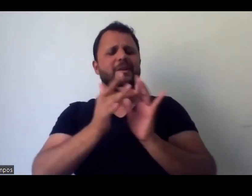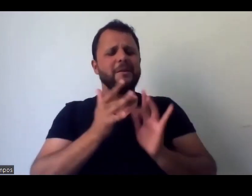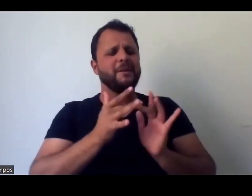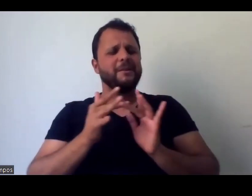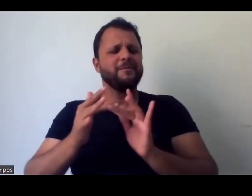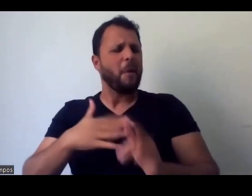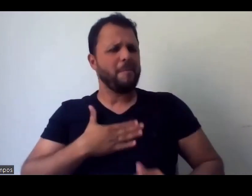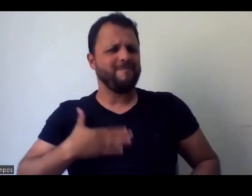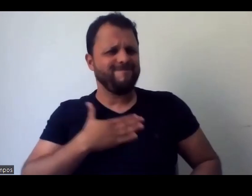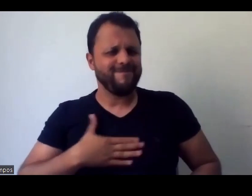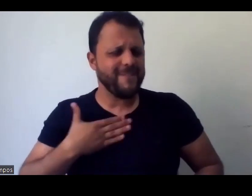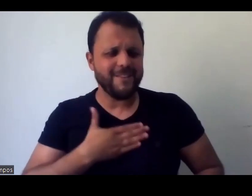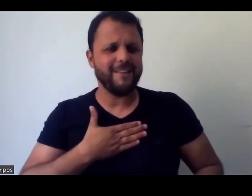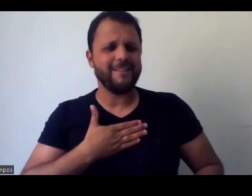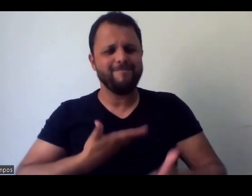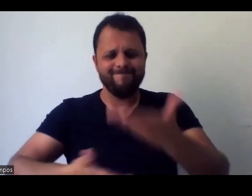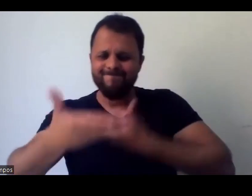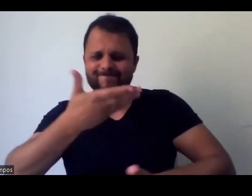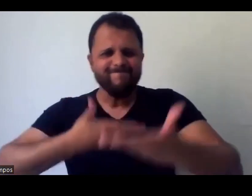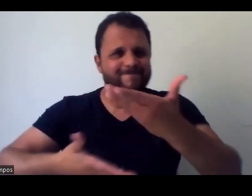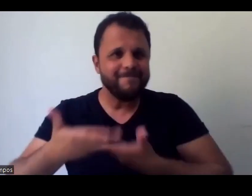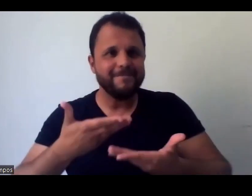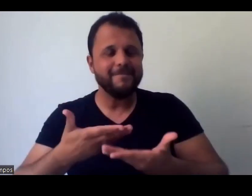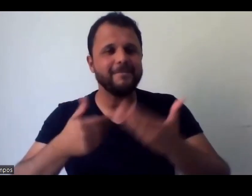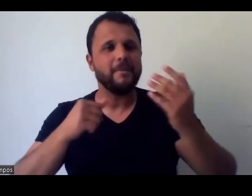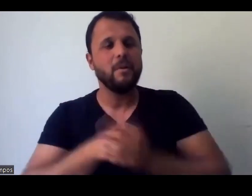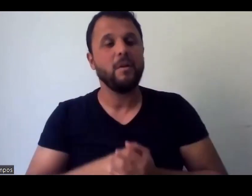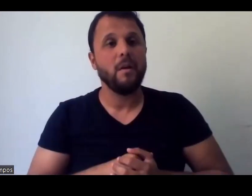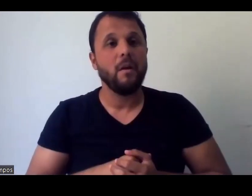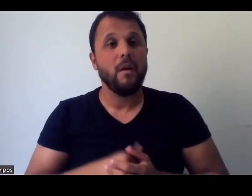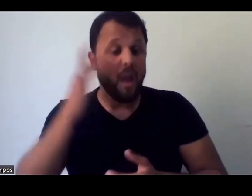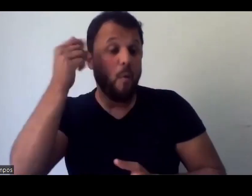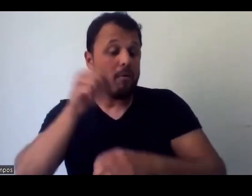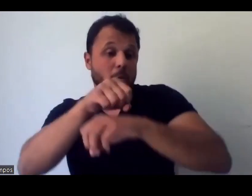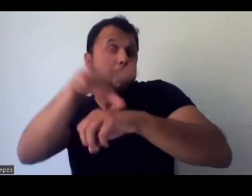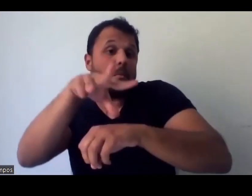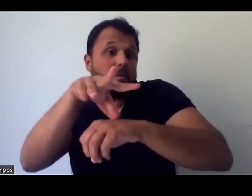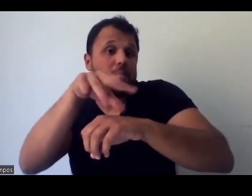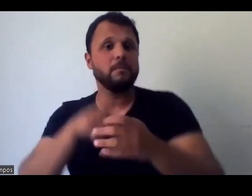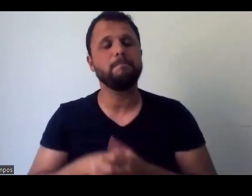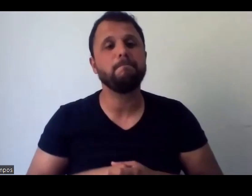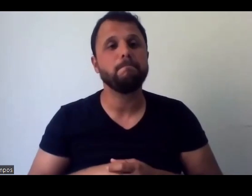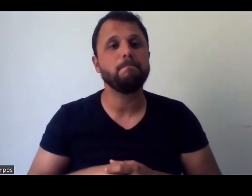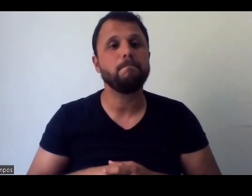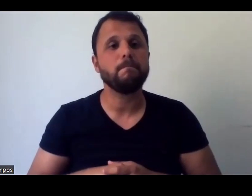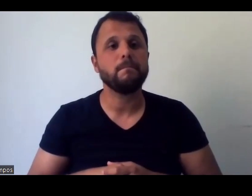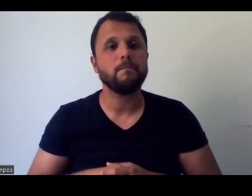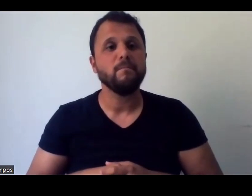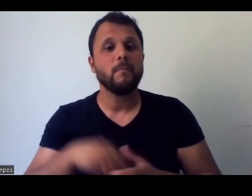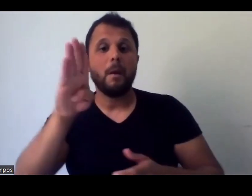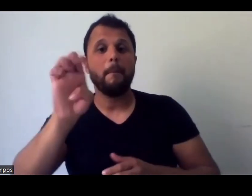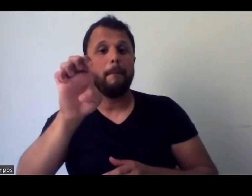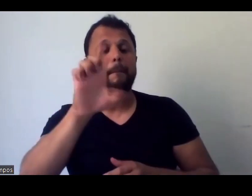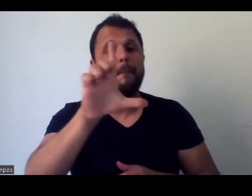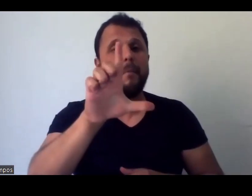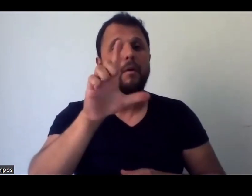em poder colaborar e compartilhar. para finalizar, assim, eu acho que uma mensagem aqui, né, como a Bel falou, né,